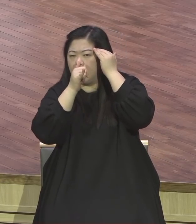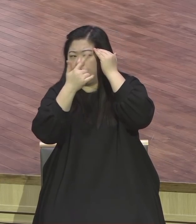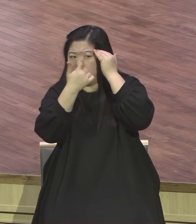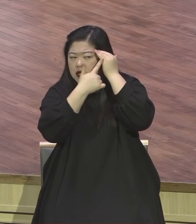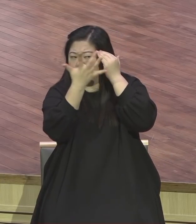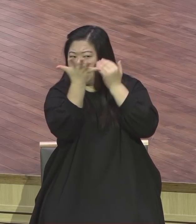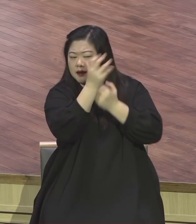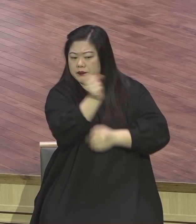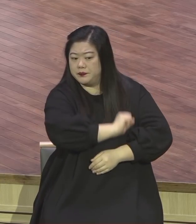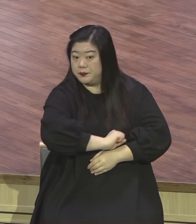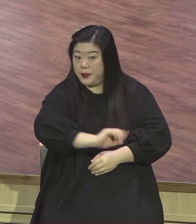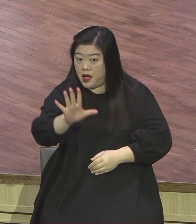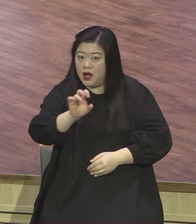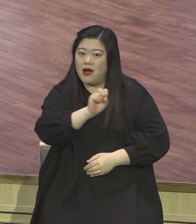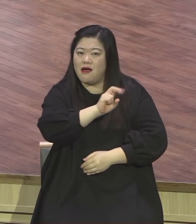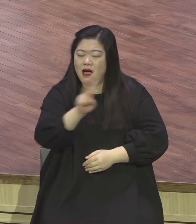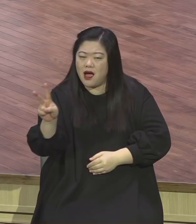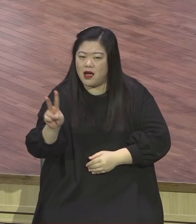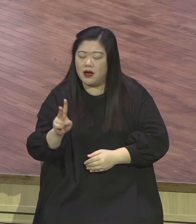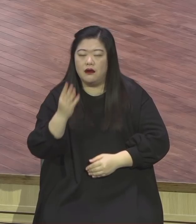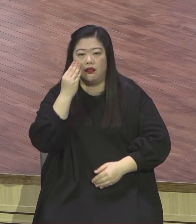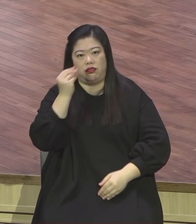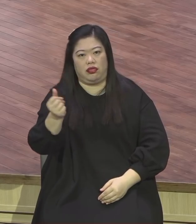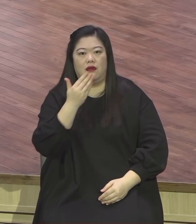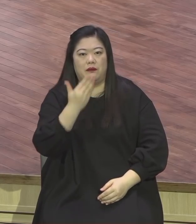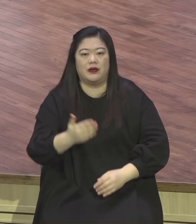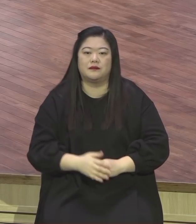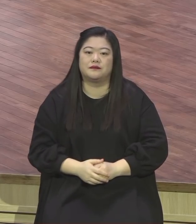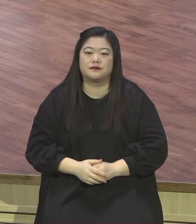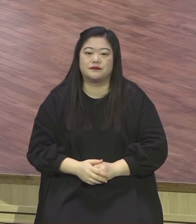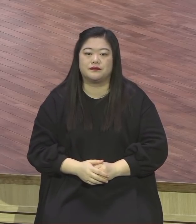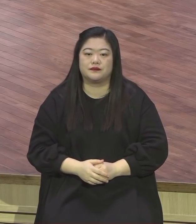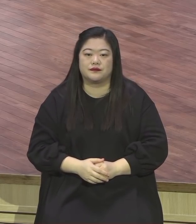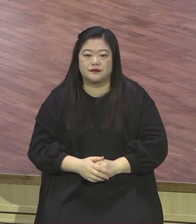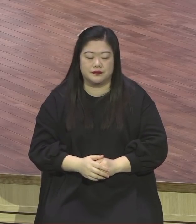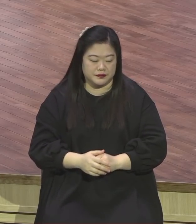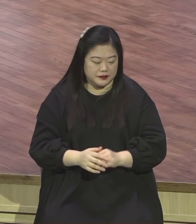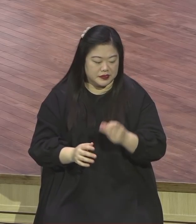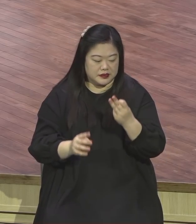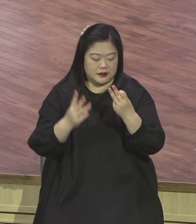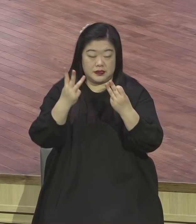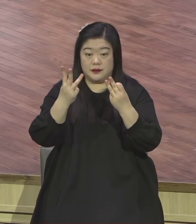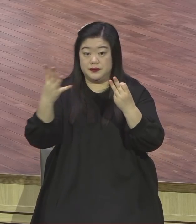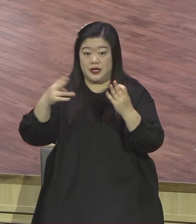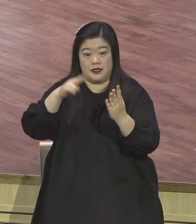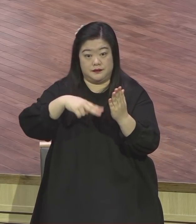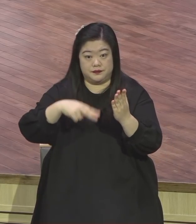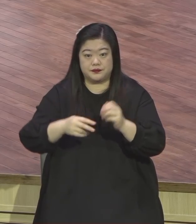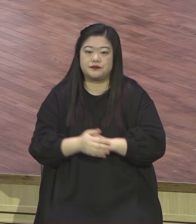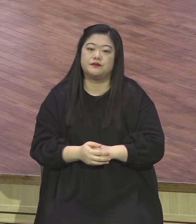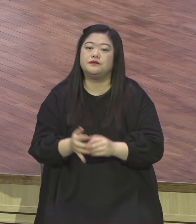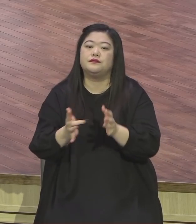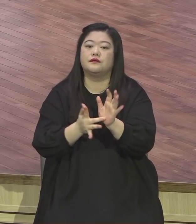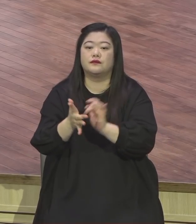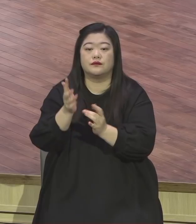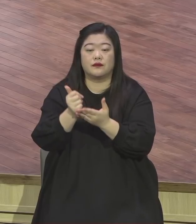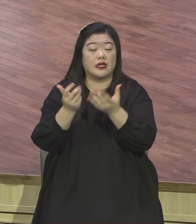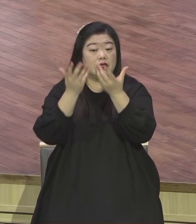수가 있어요. 3사절 봅니다. 예수께서 비유로 여러 가지를 그들에게 말씀하이러시되 시